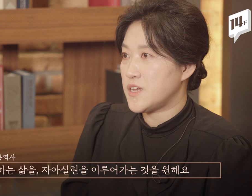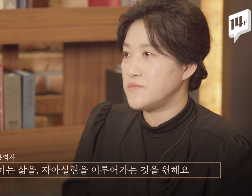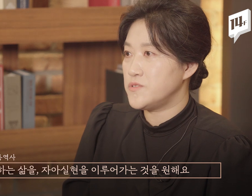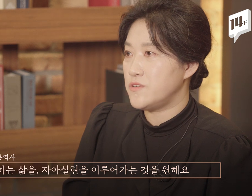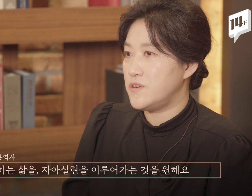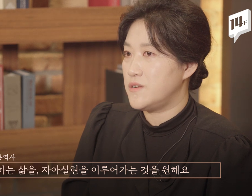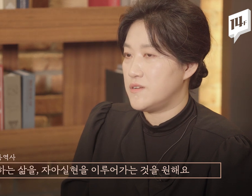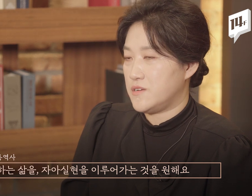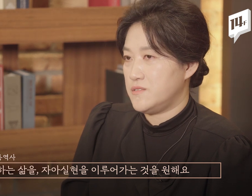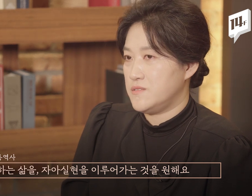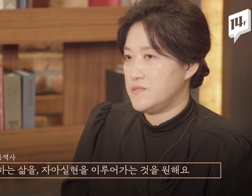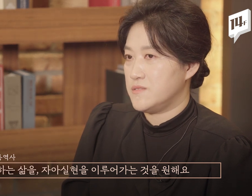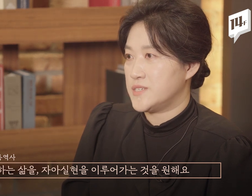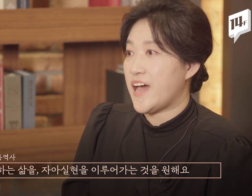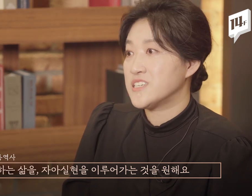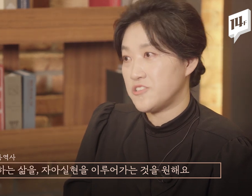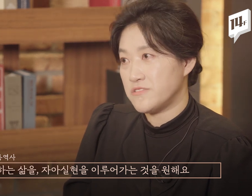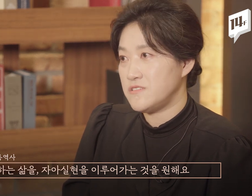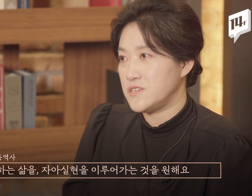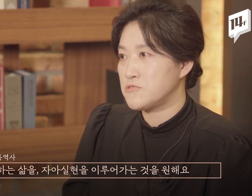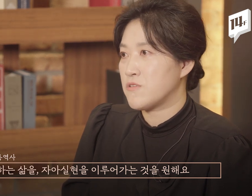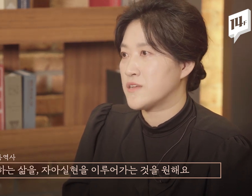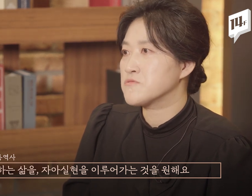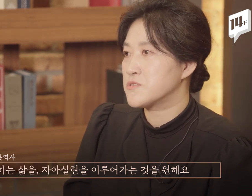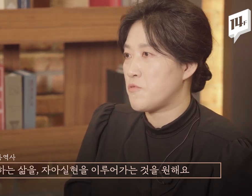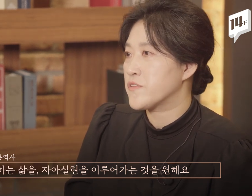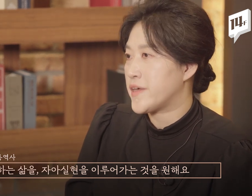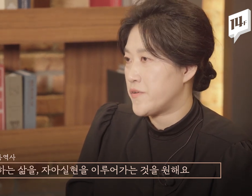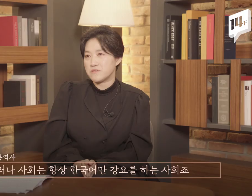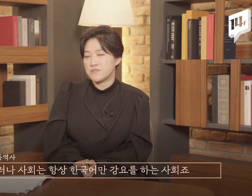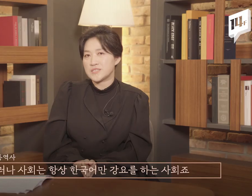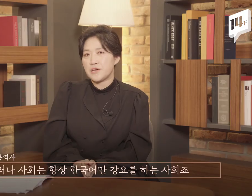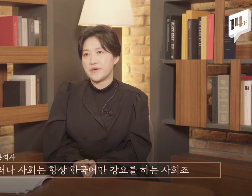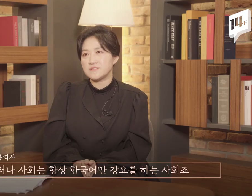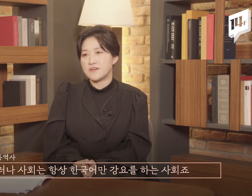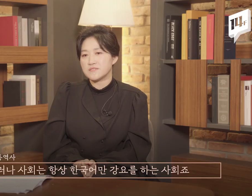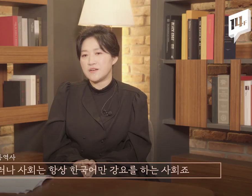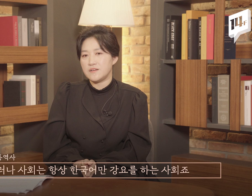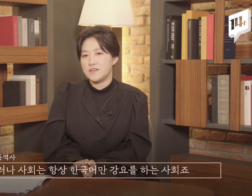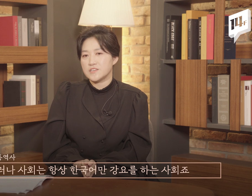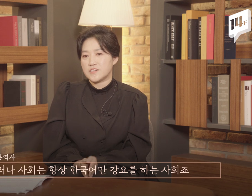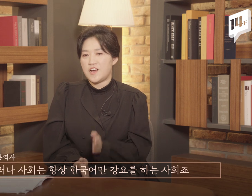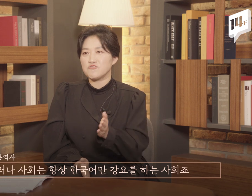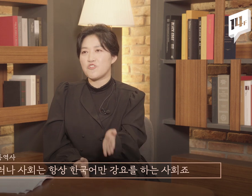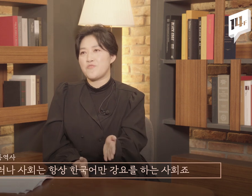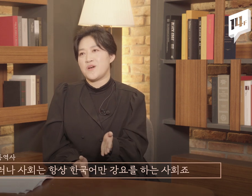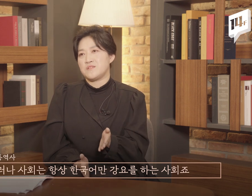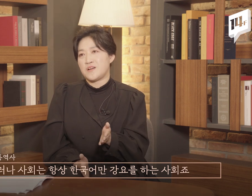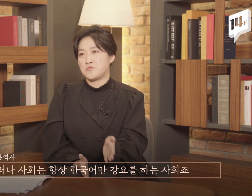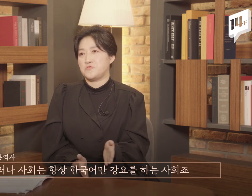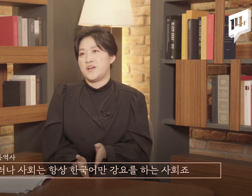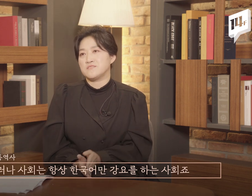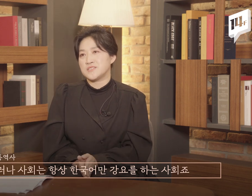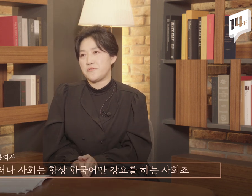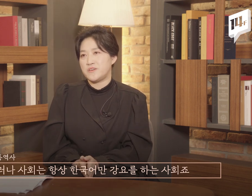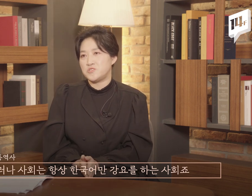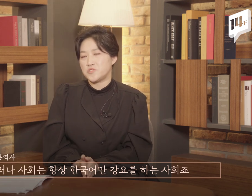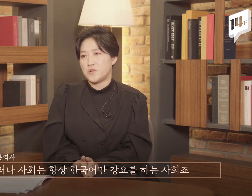삶을 자아실현을 이루어가는 것을 원해요. 그러나 사회는 항상 한국어만 강요를 하는 사회에 있죠.